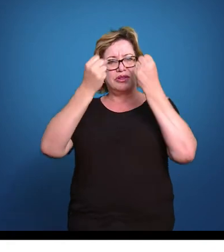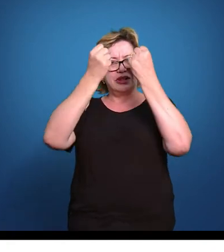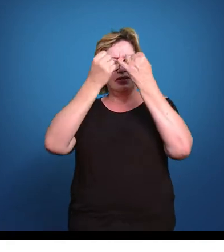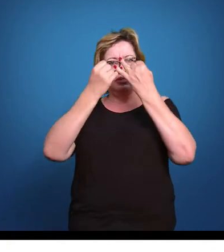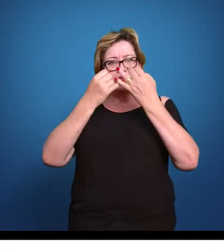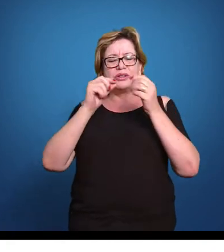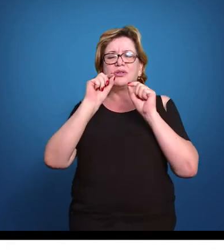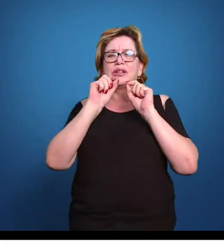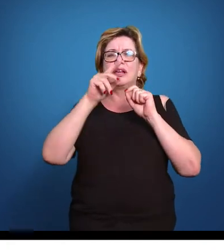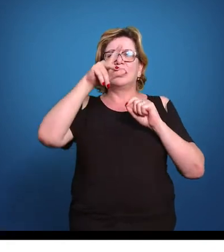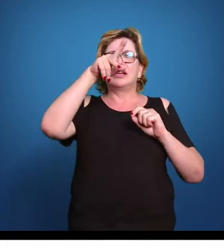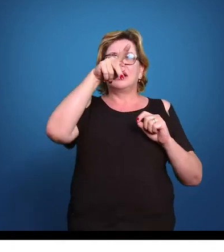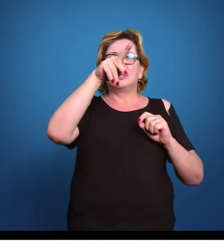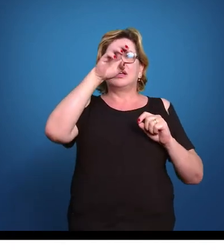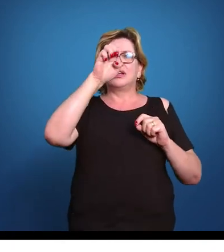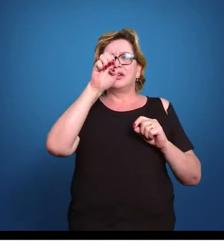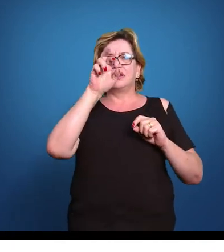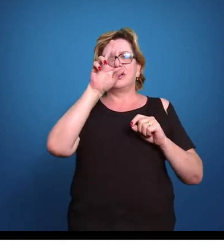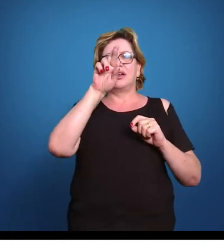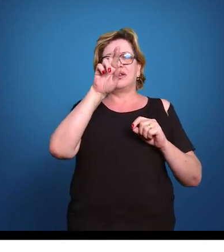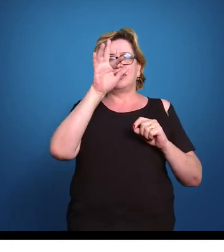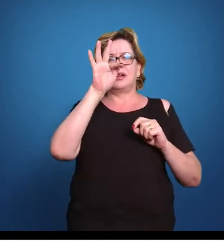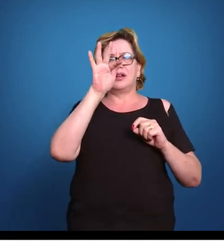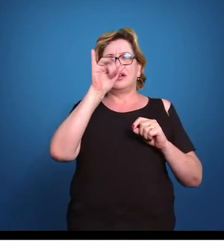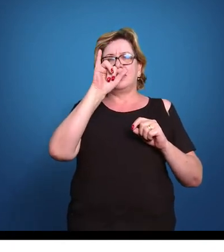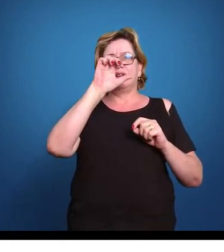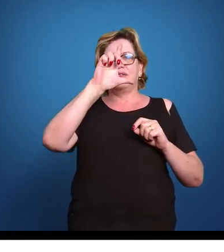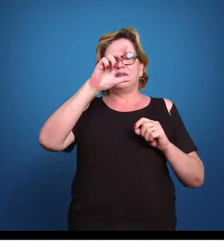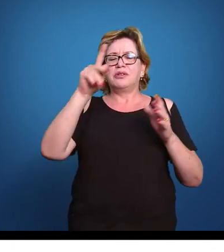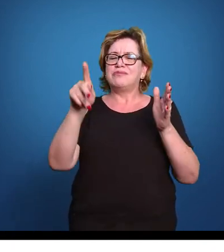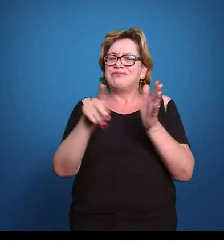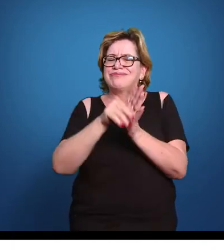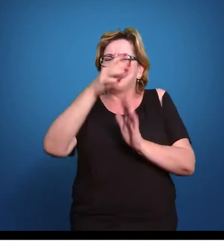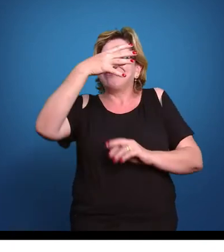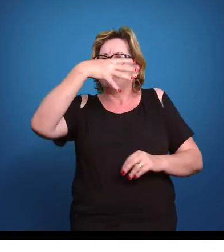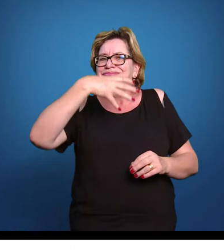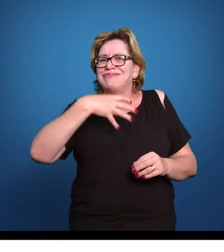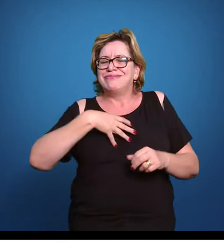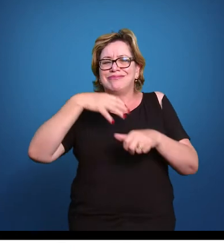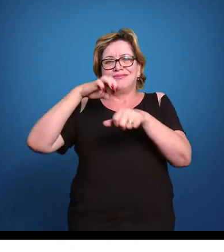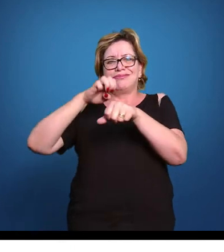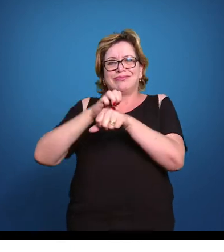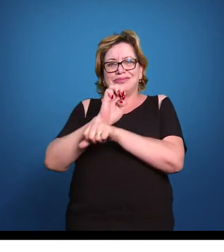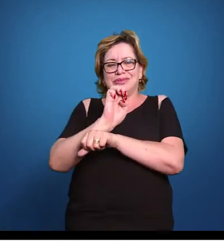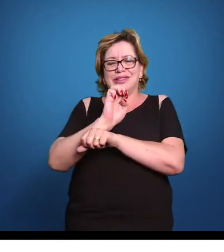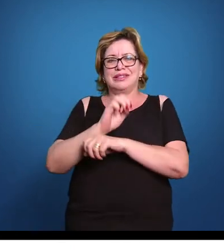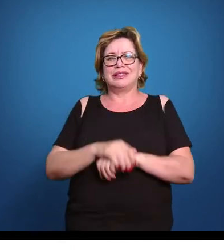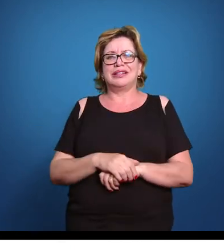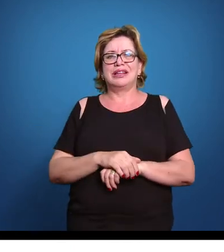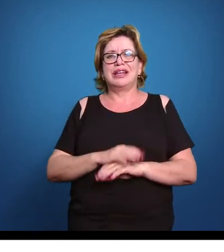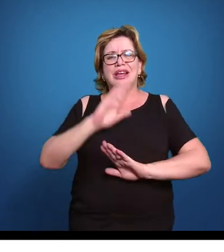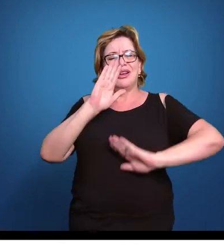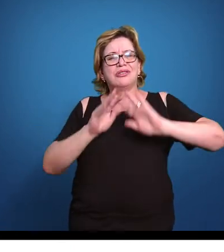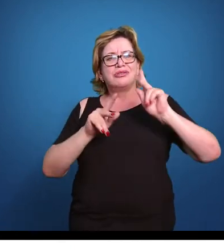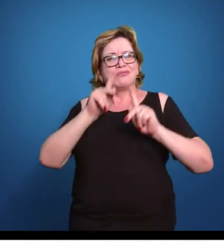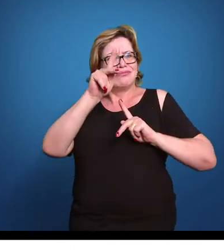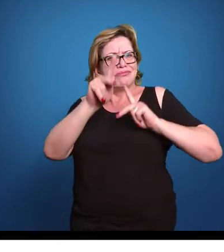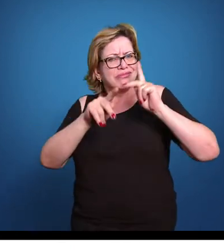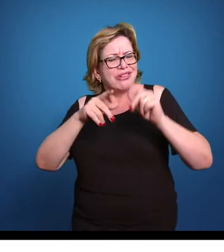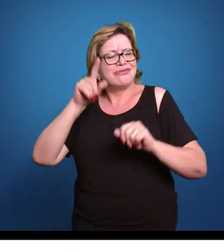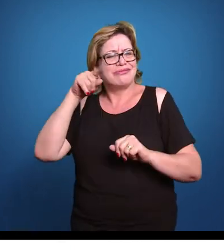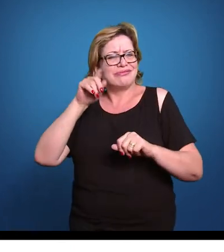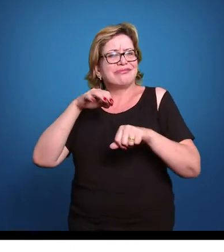de perfil e personalidade empreendedora. Alguns povos tem perfil empreendedor,